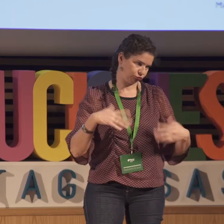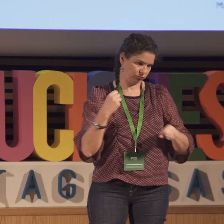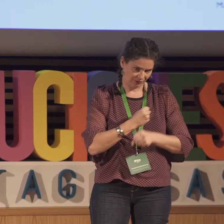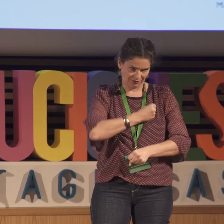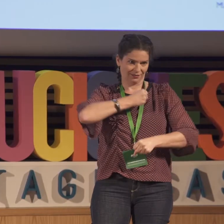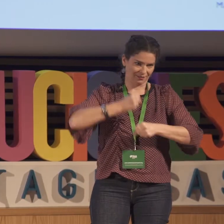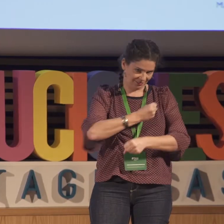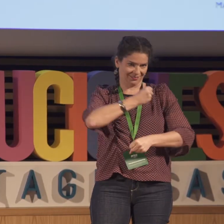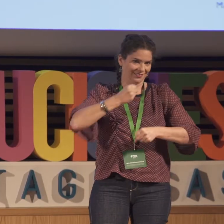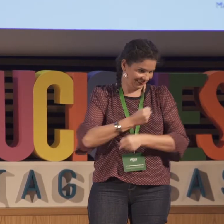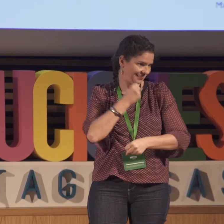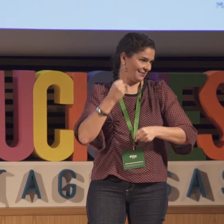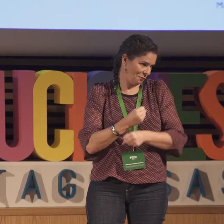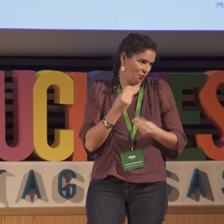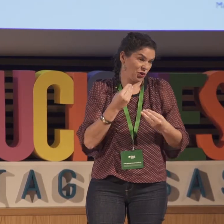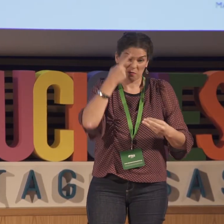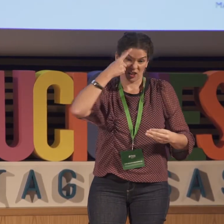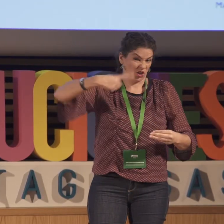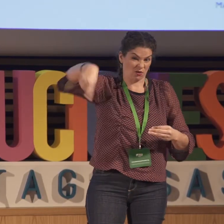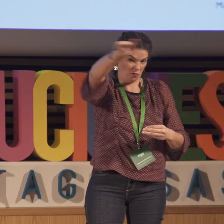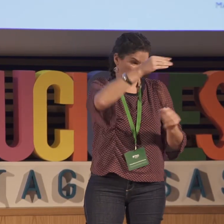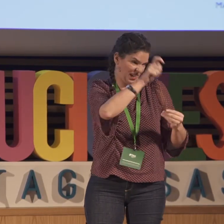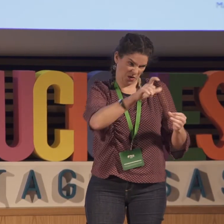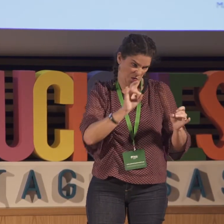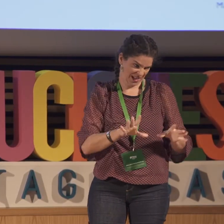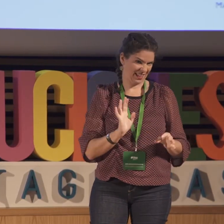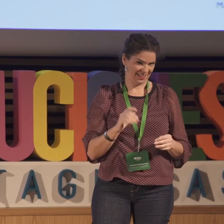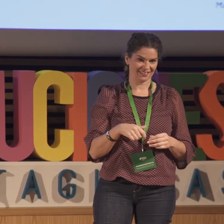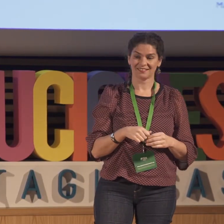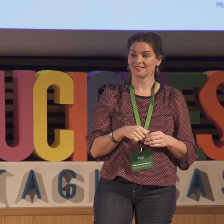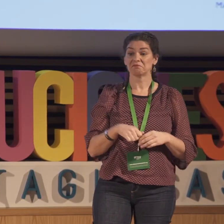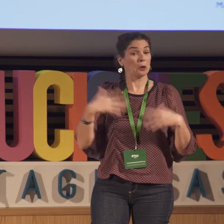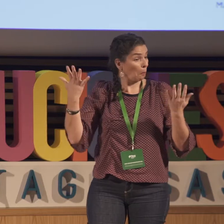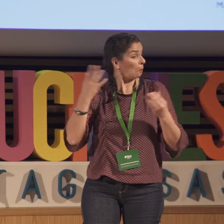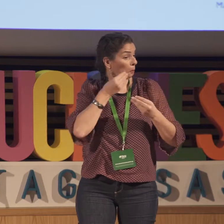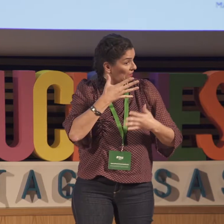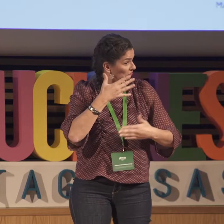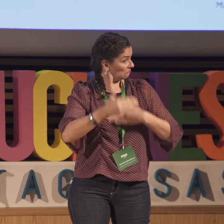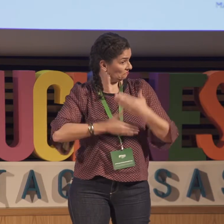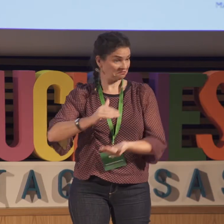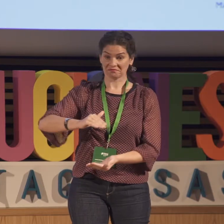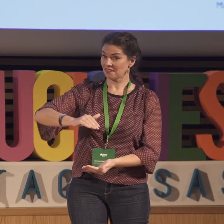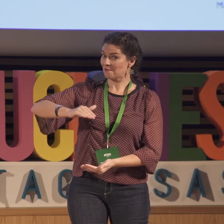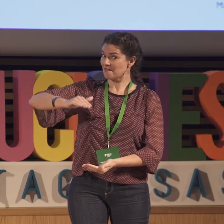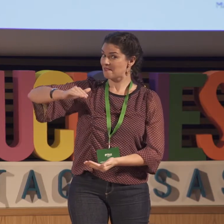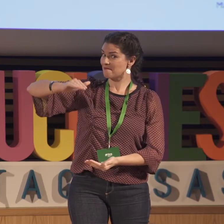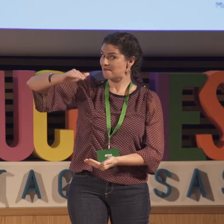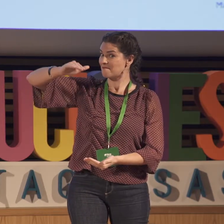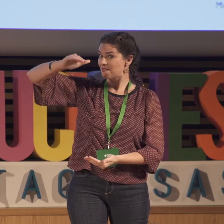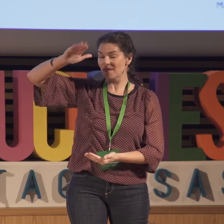Tenía bastantes dificultades y era un trabajo que, bueno, que llevo a mis espaldas, igual que muchísima gente de la que se encuentra hoy aquí o la que no ha venido. A lo